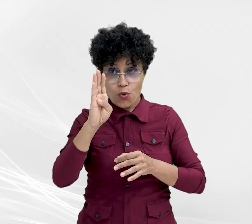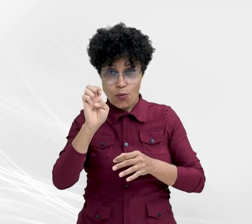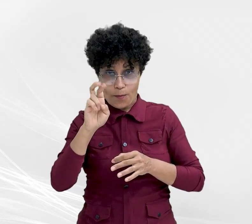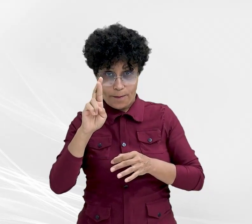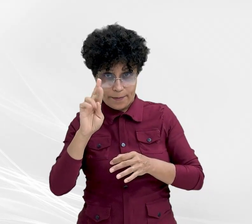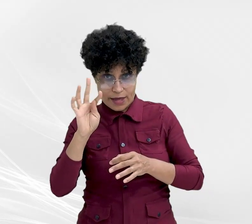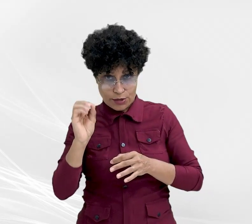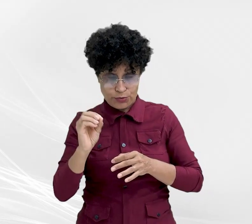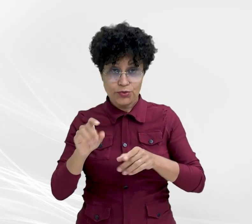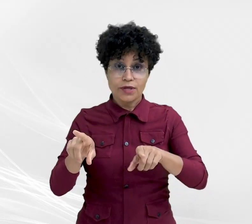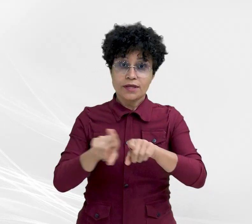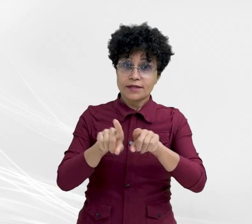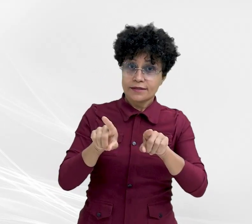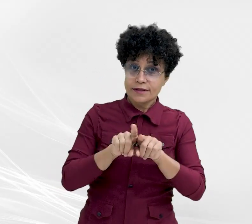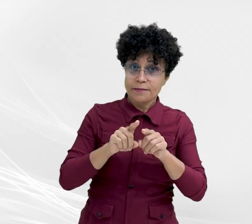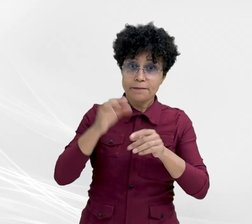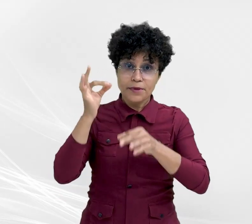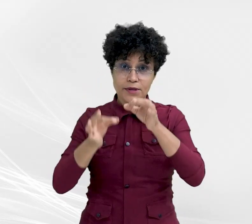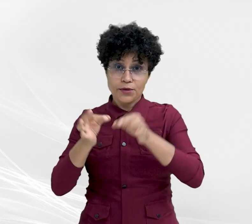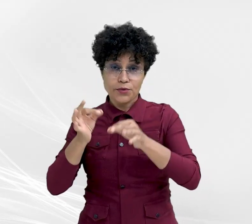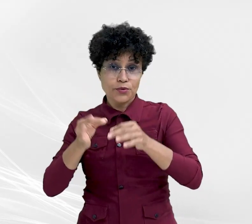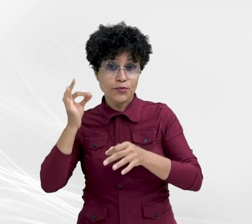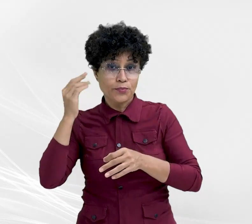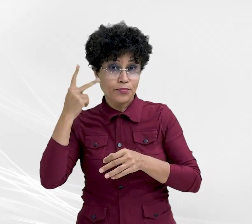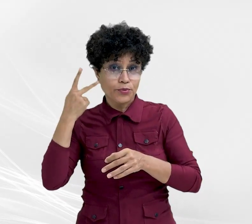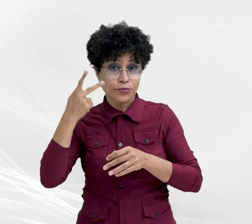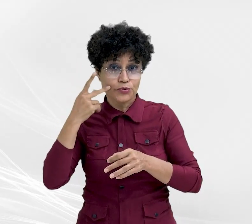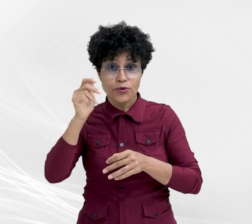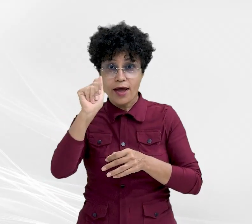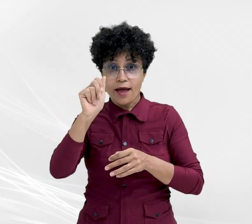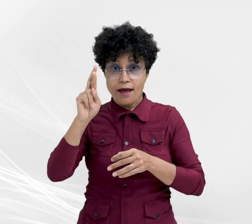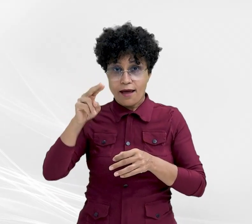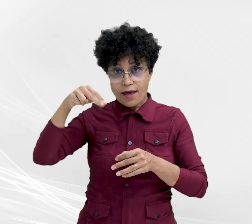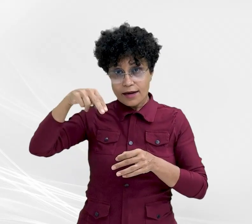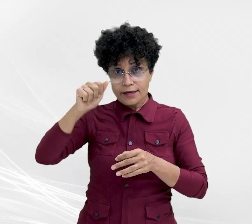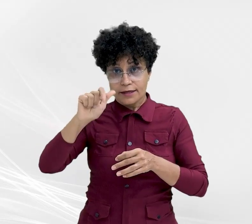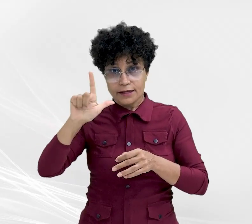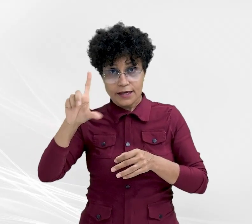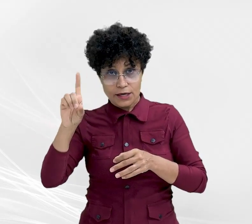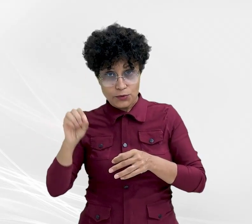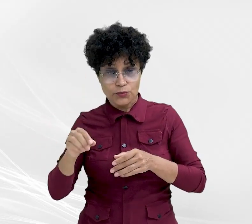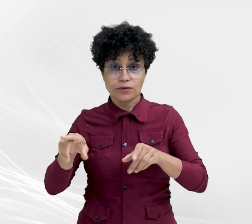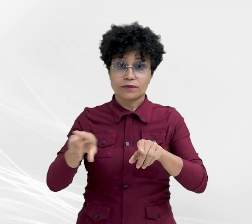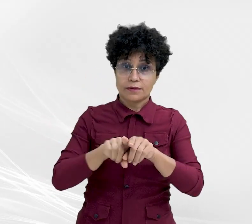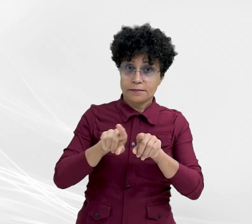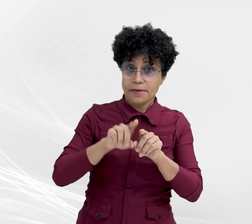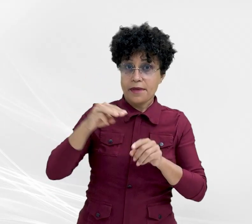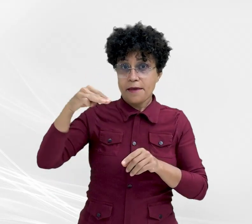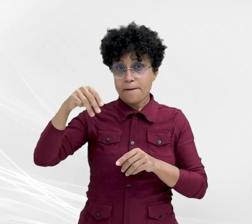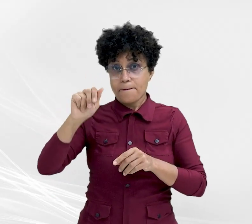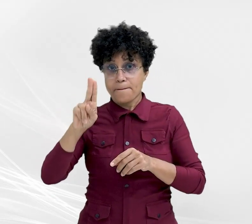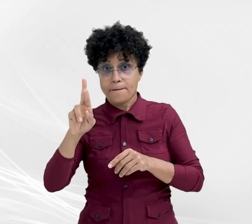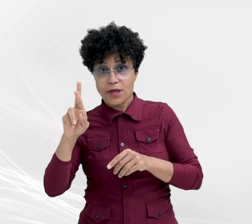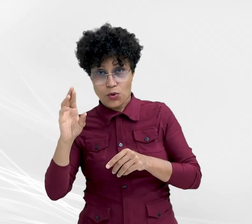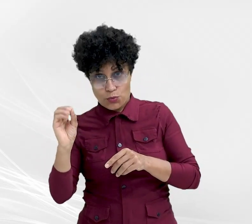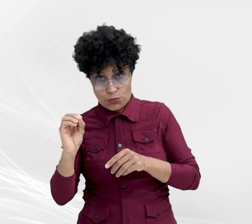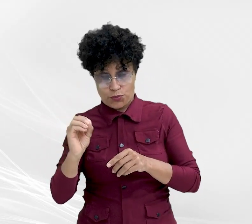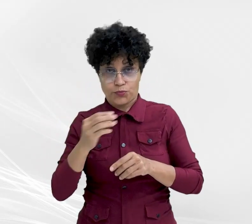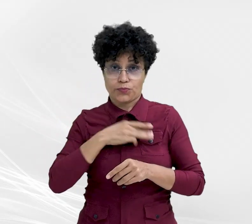promotores de justiça, Arnaldo Justino da Silva e Mauro Zaque de Jesus. O Ministério Público de Mato Grosso